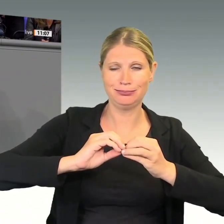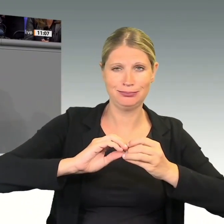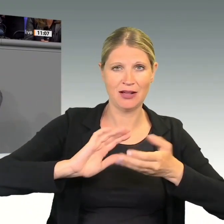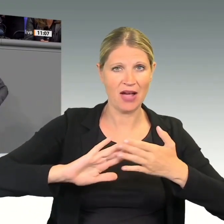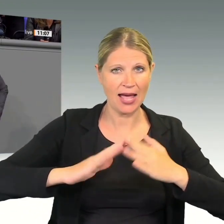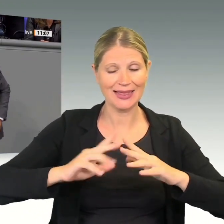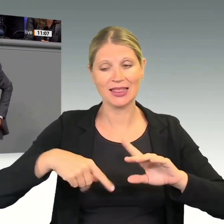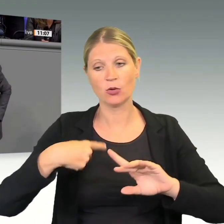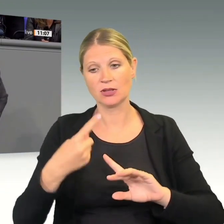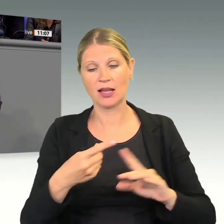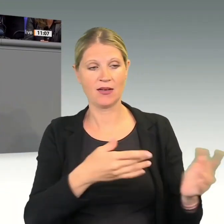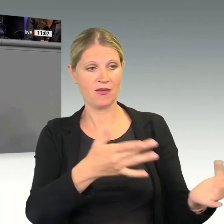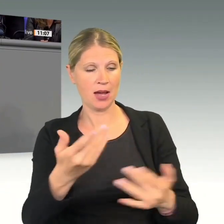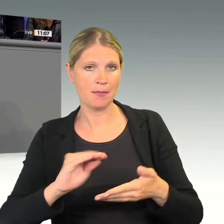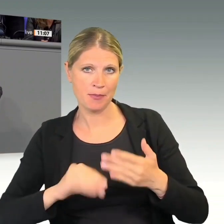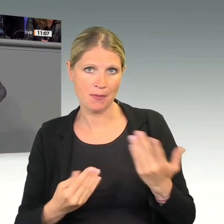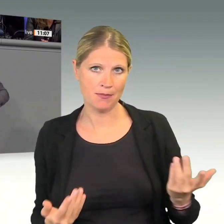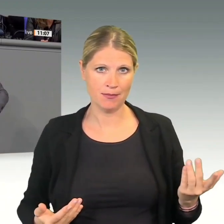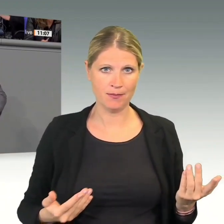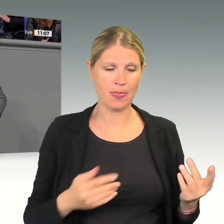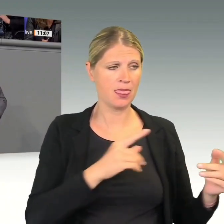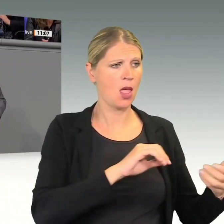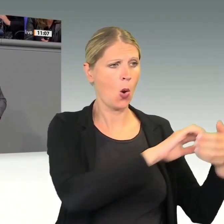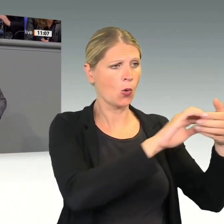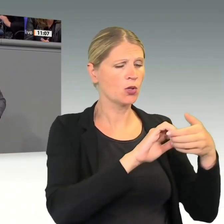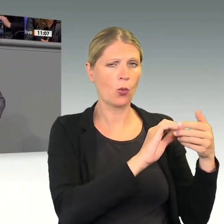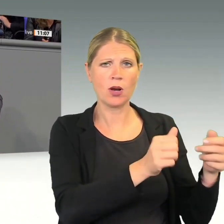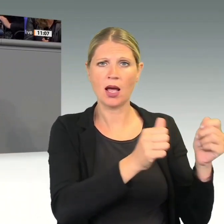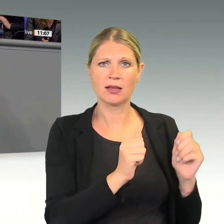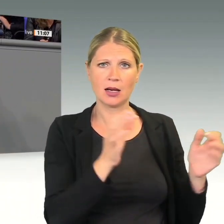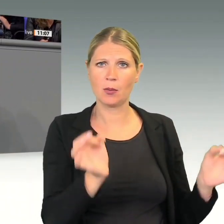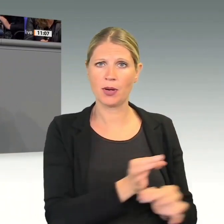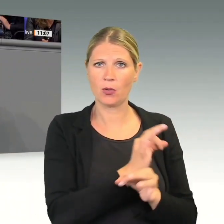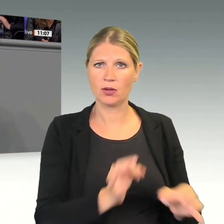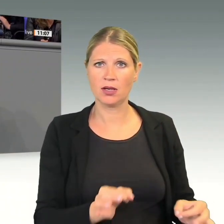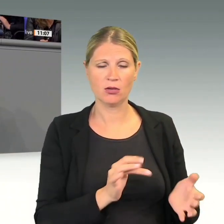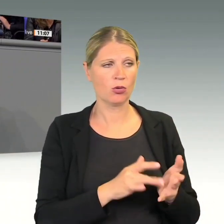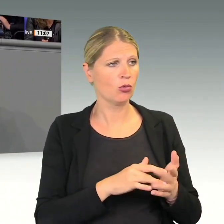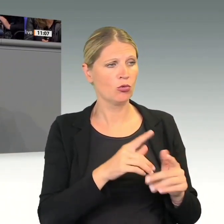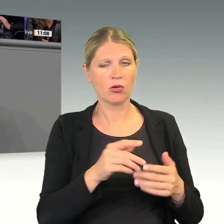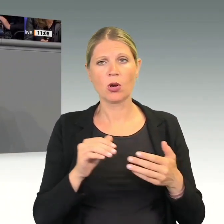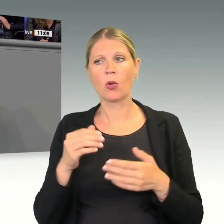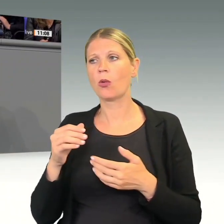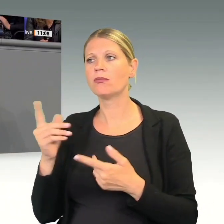Der Antrag der Union ist im Wesentlichen überflüssig, weil er aufgreift, was die Koalition längst geschlossen hat.